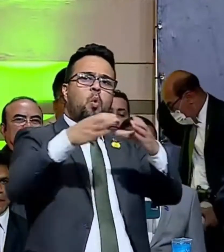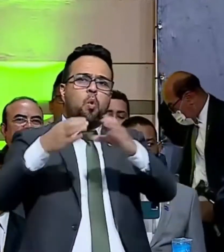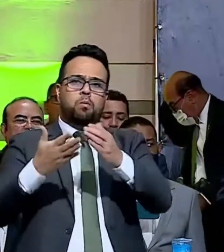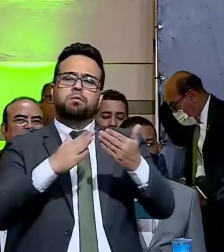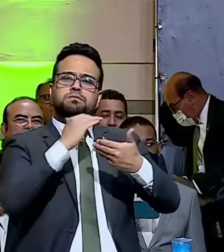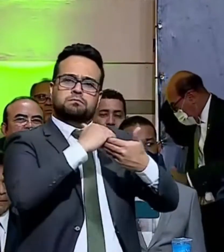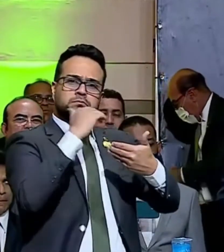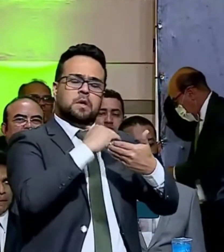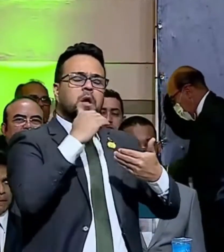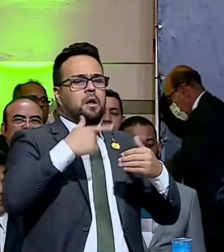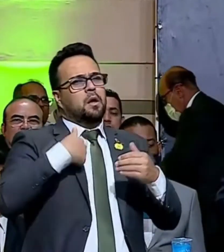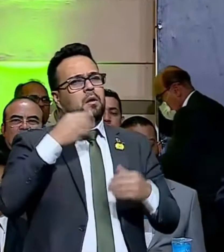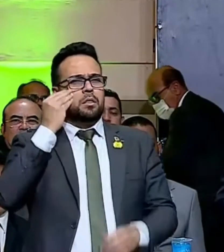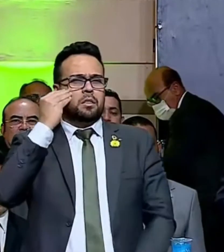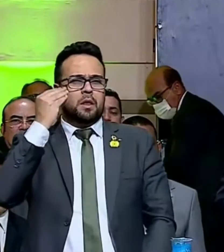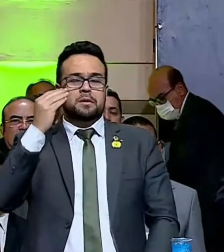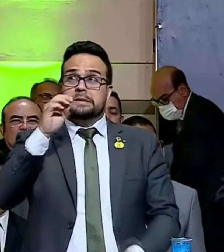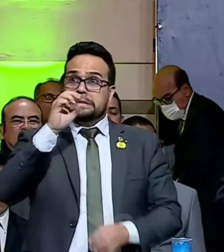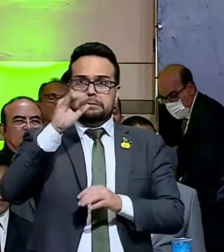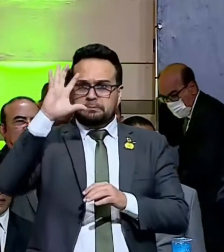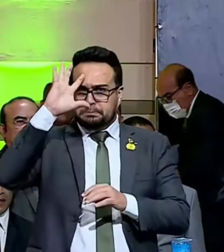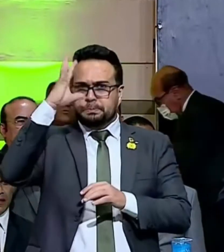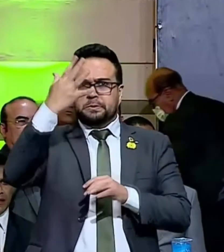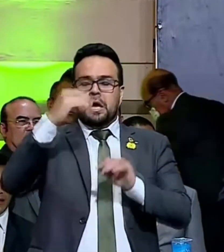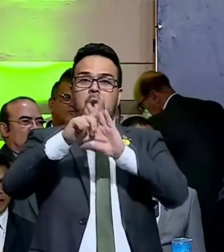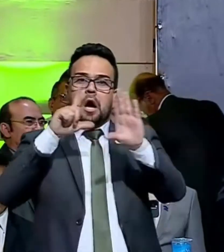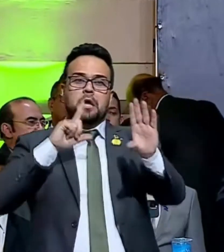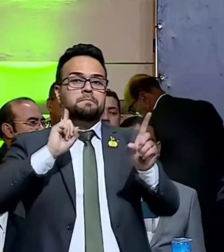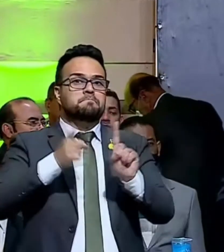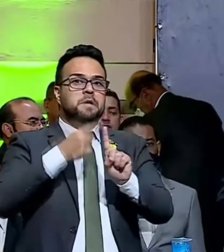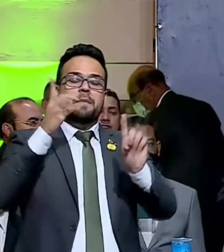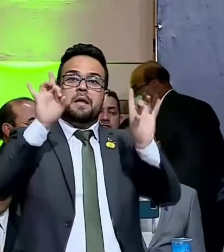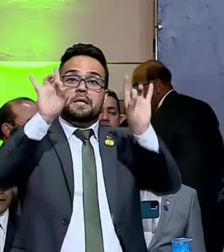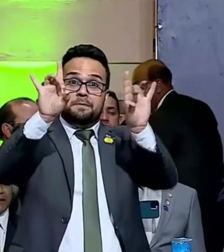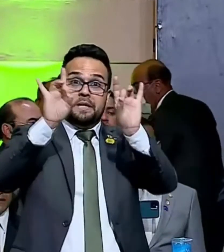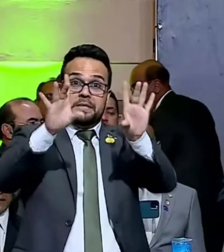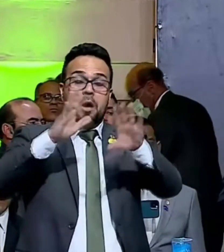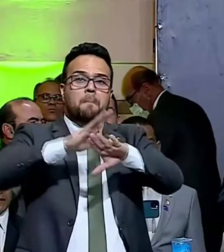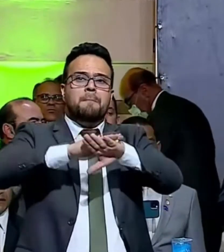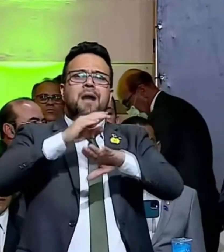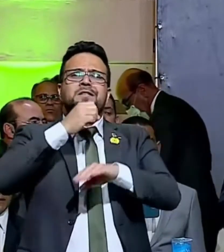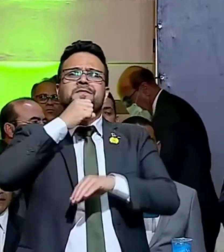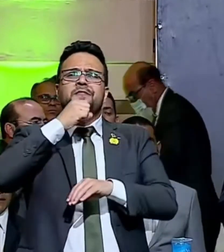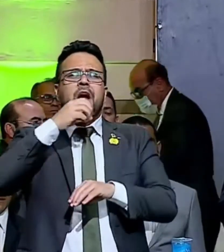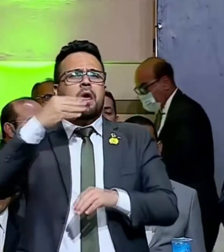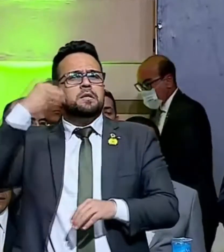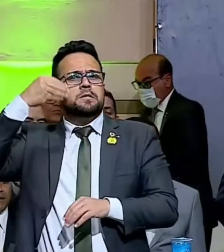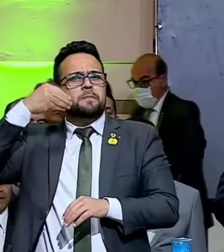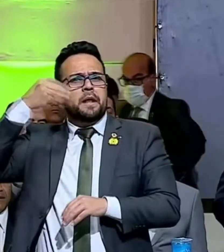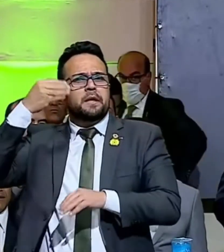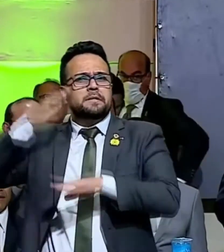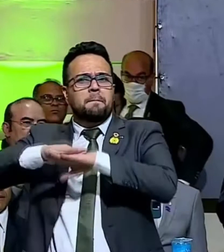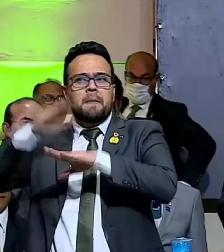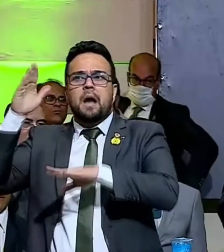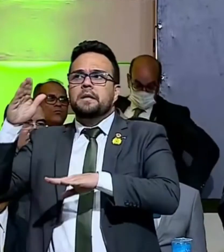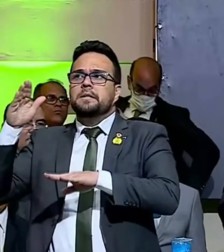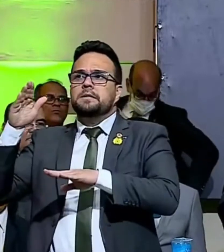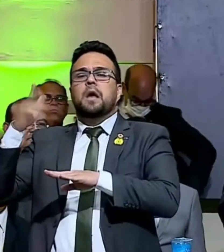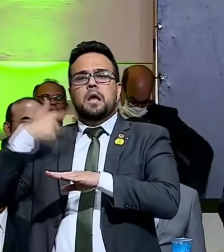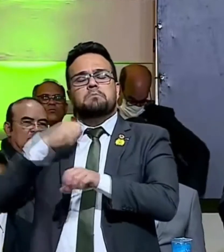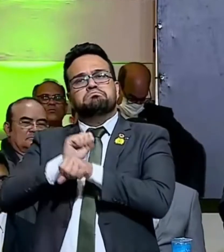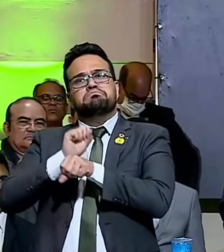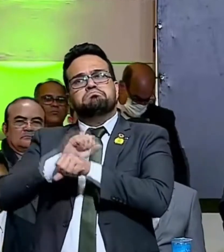Procuro, ao tomar decisões, ouvir, em especial, os mais velhos, os mais